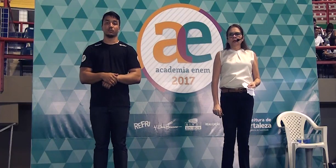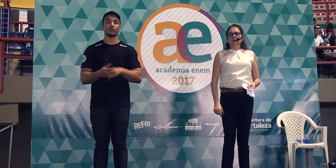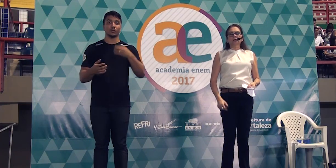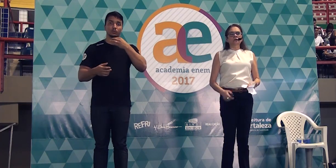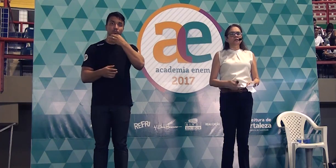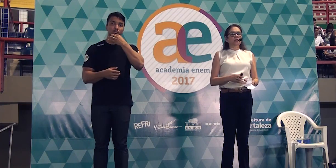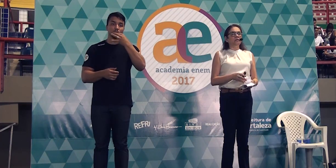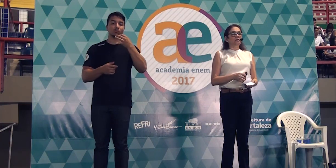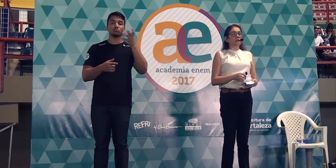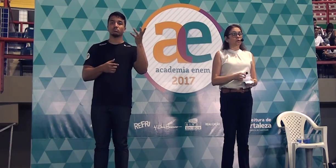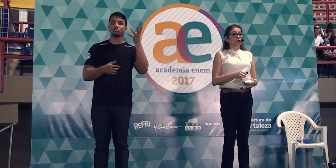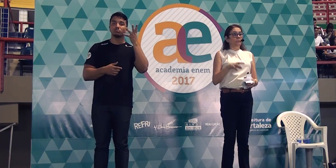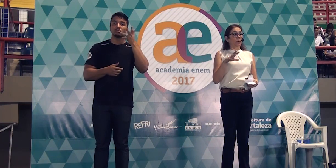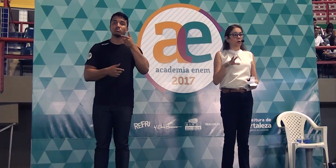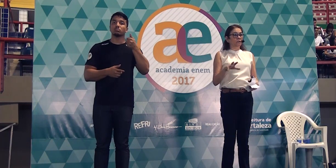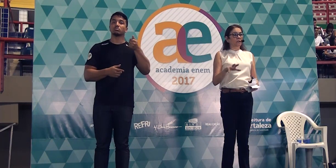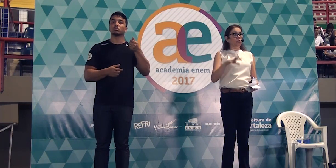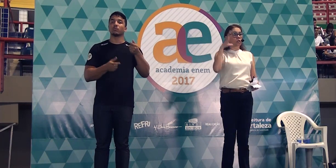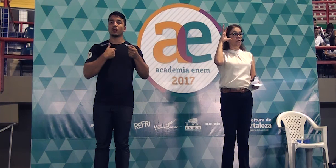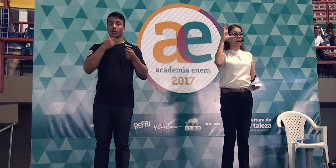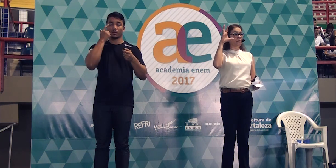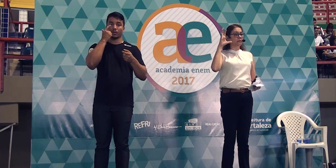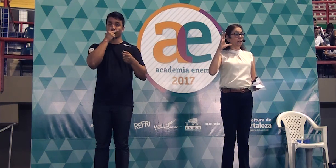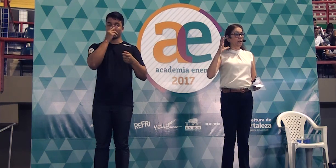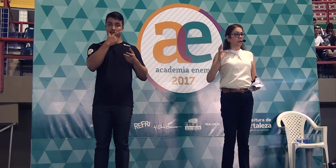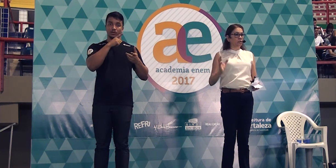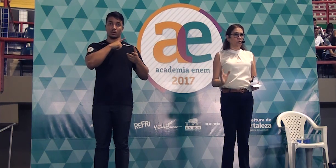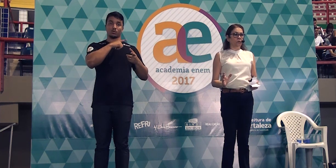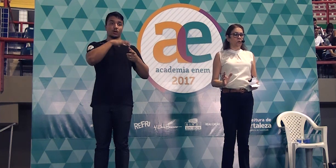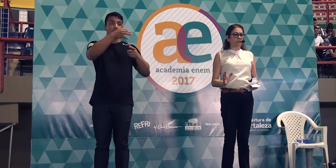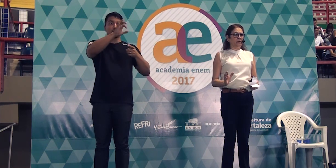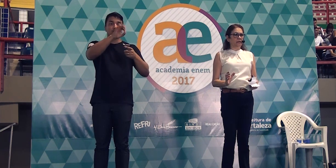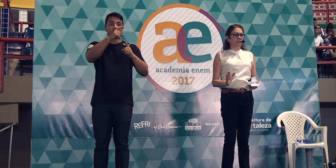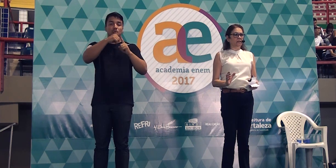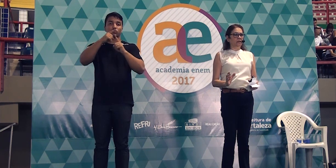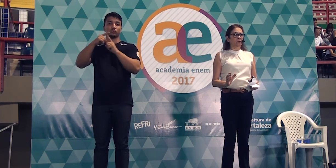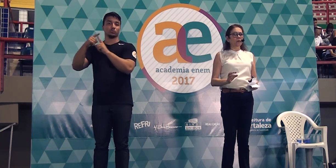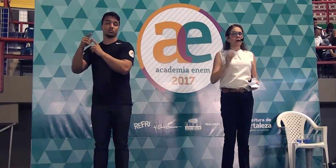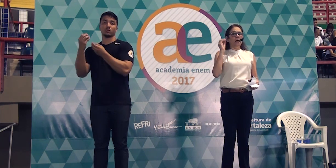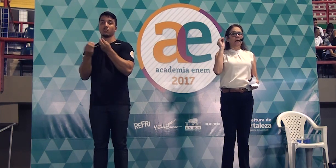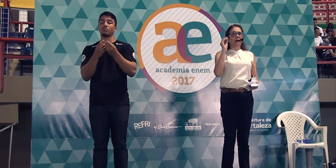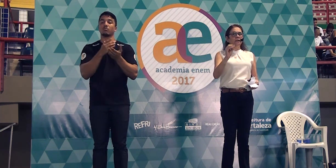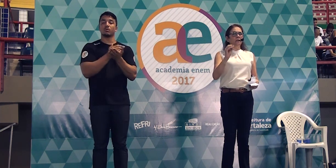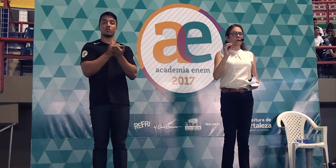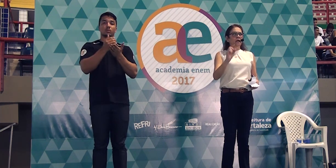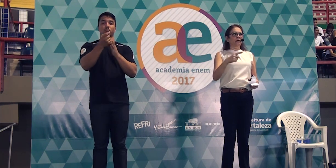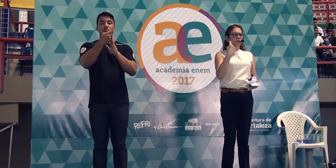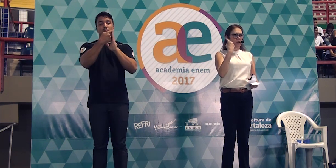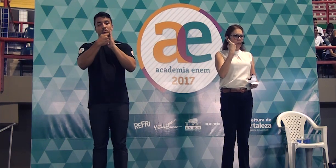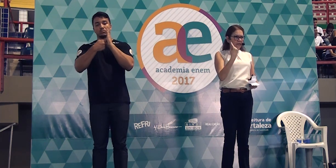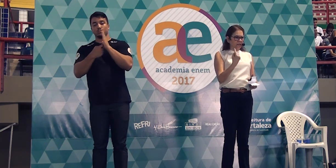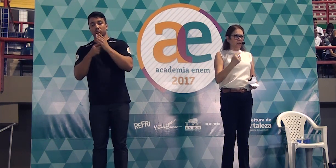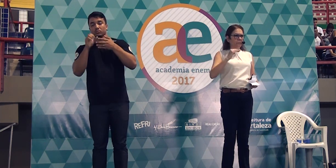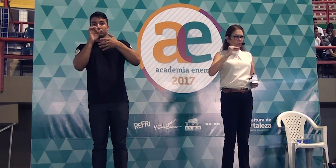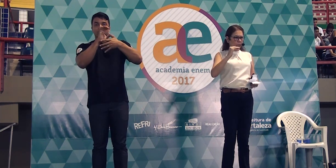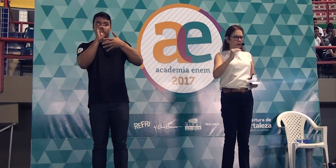Então, vocês estão de posse de dez maneiras de como começar a redação. Cada maneira, eu dei um exemplo no